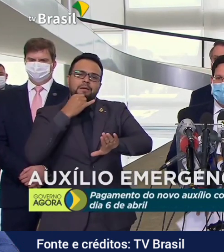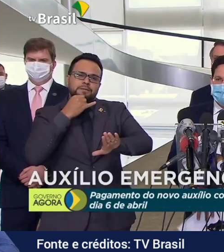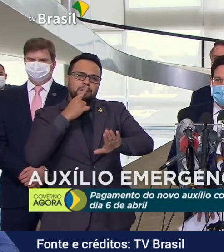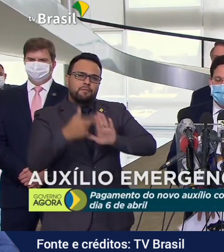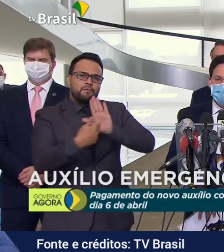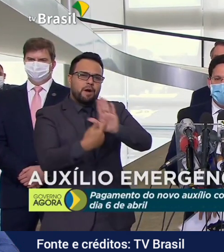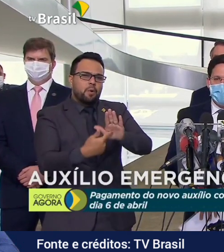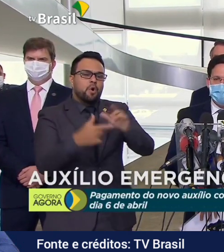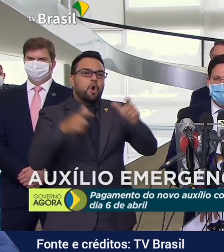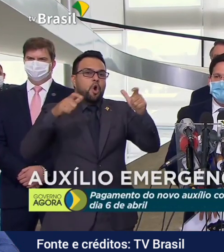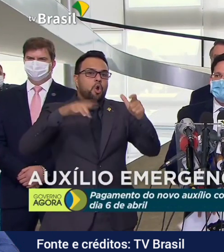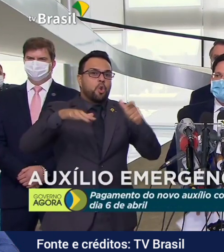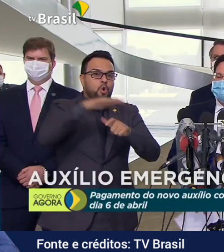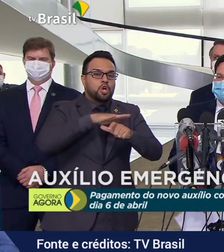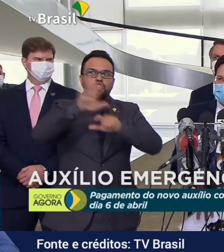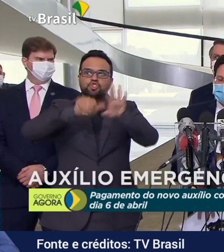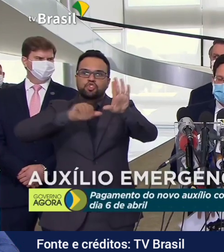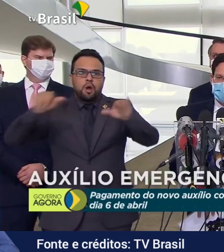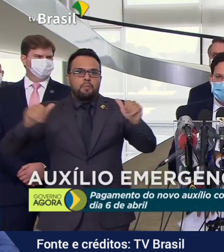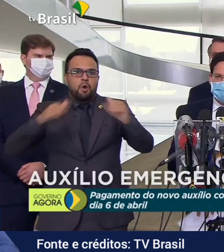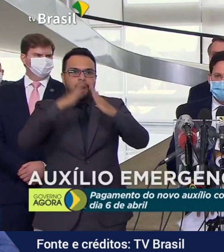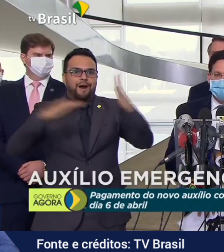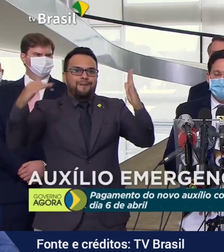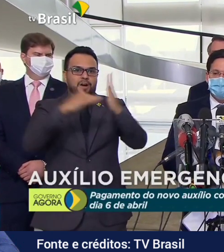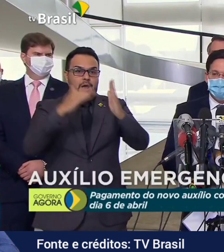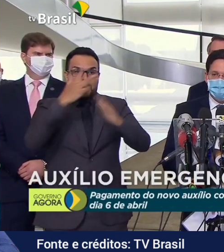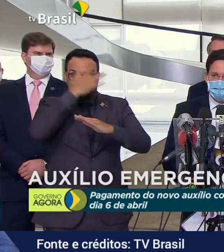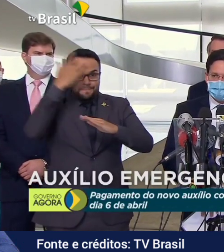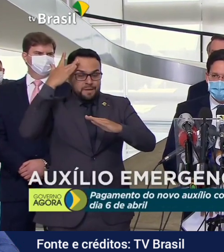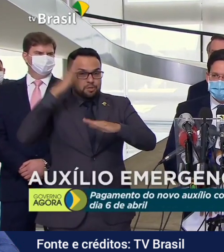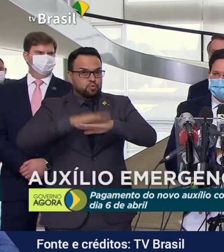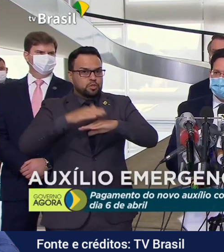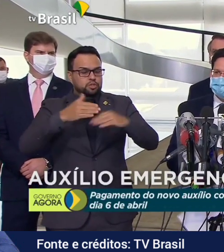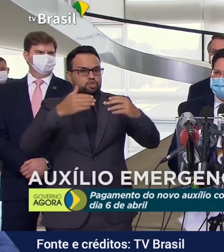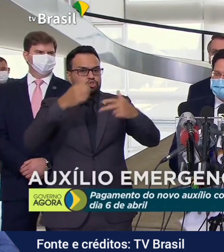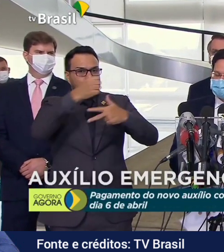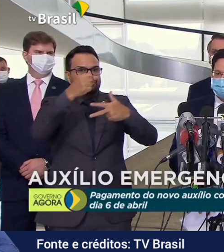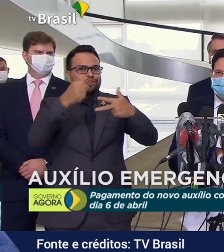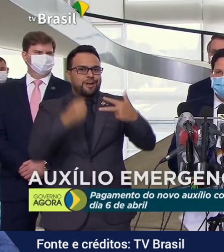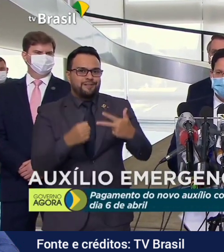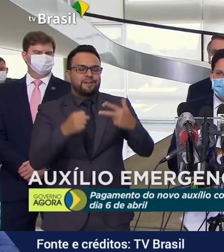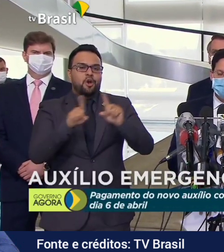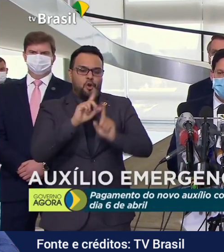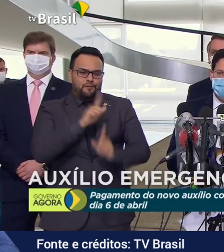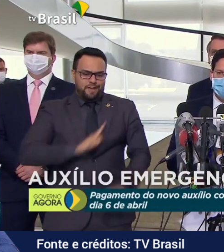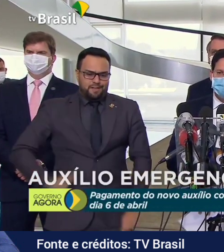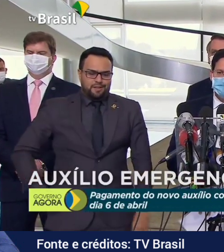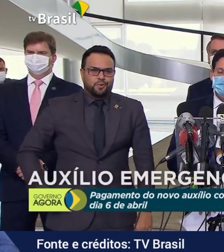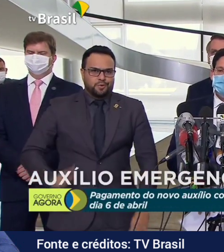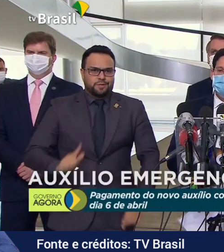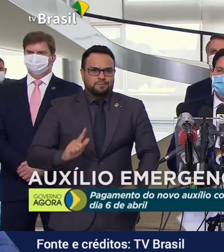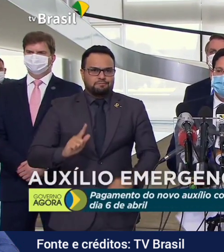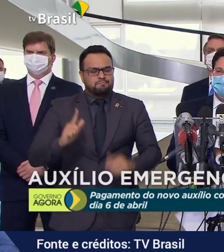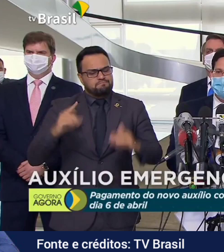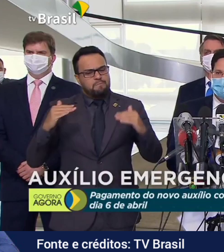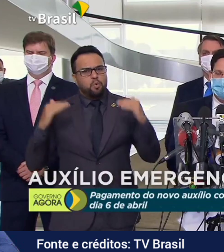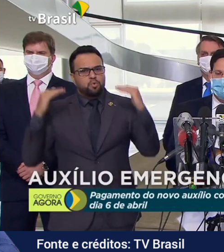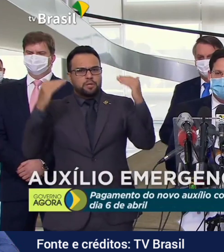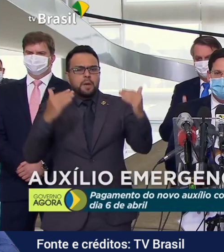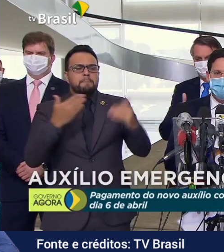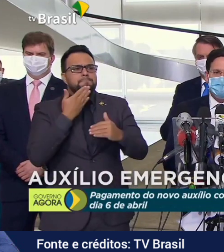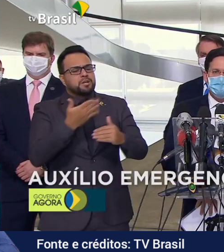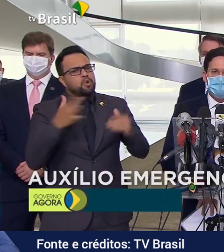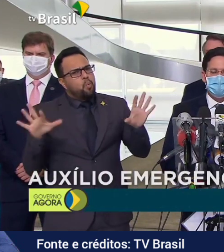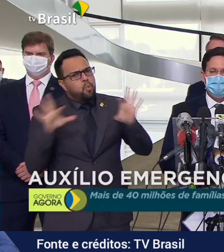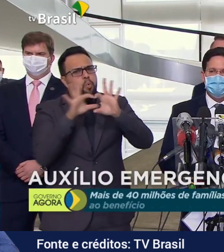chamando, na Alvorada, os chefes dos poderes, governadores, seus ministros, autoridades públicas, pedindo união